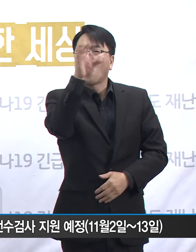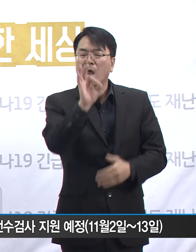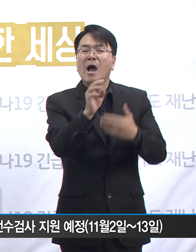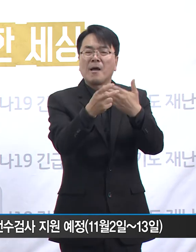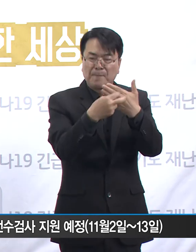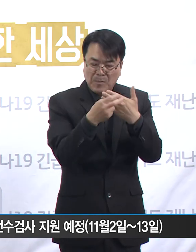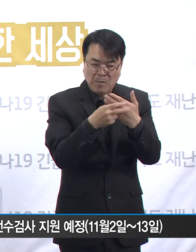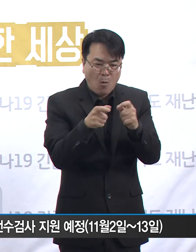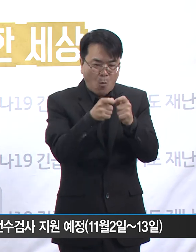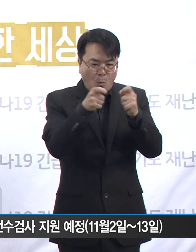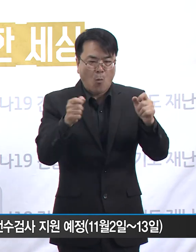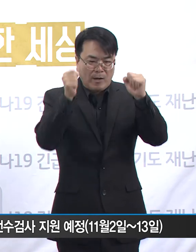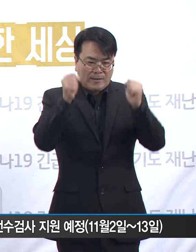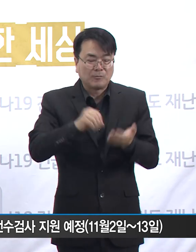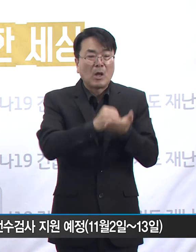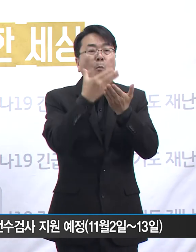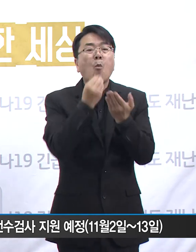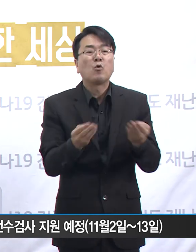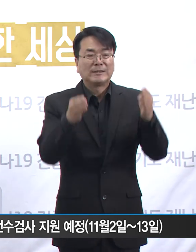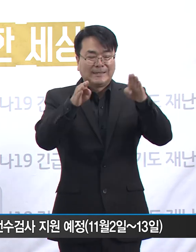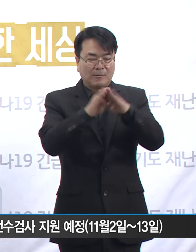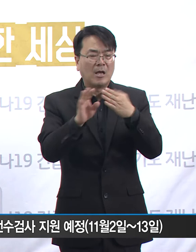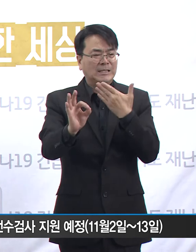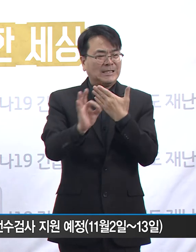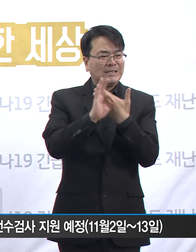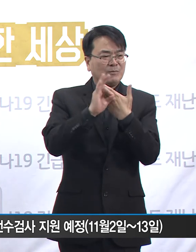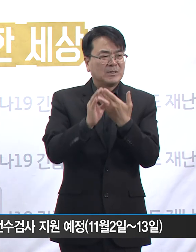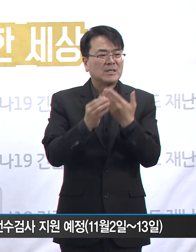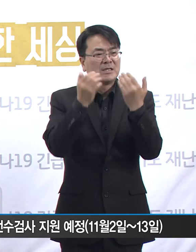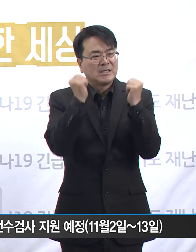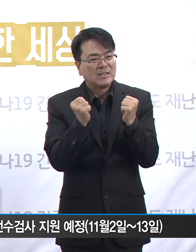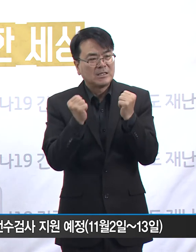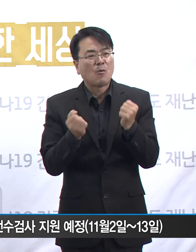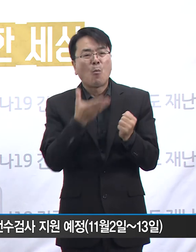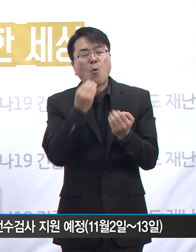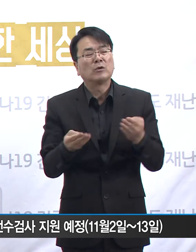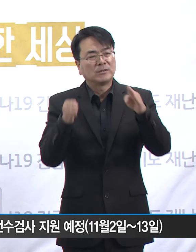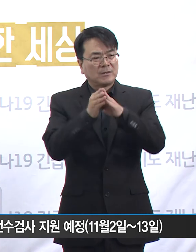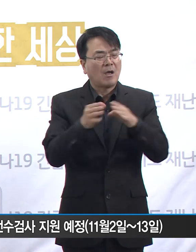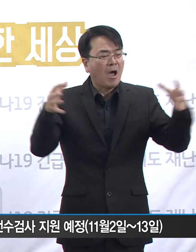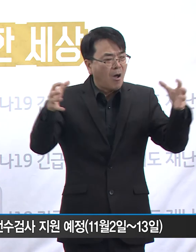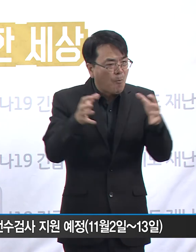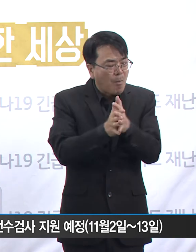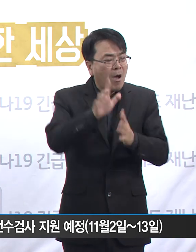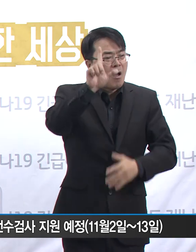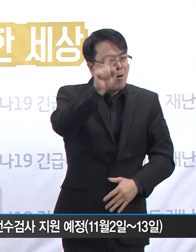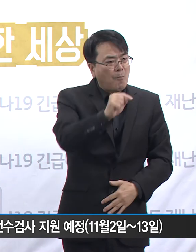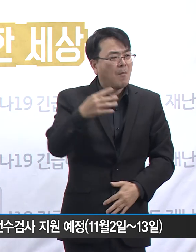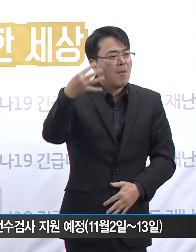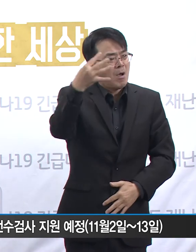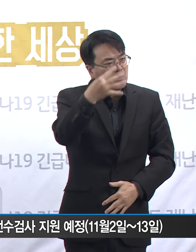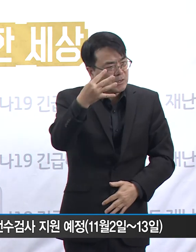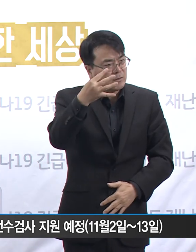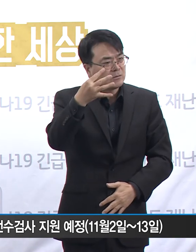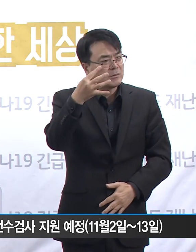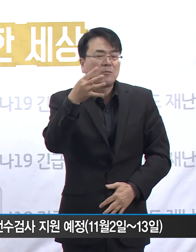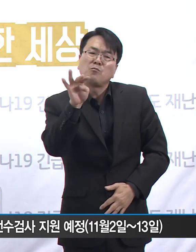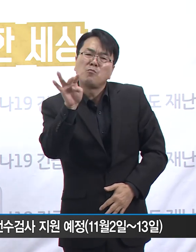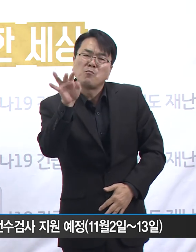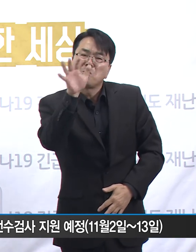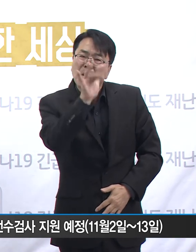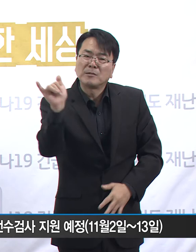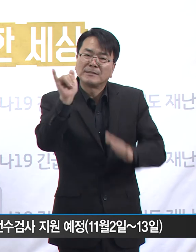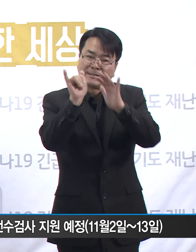장기거주형 복지시설, 임시거주형 복지시설 등 총 14,612명이 해당됩니다.